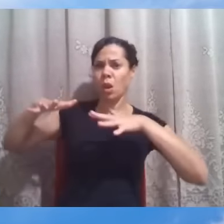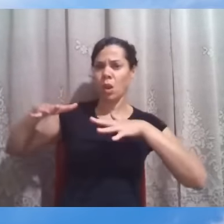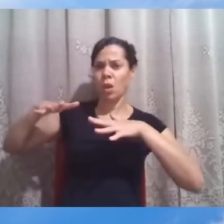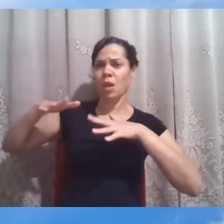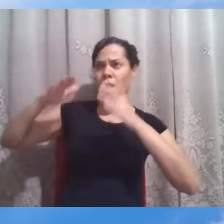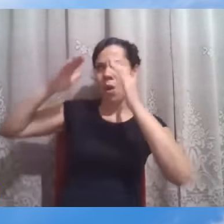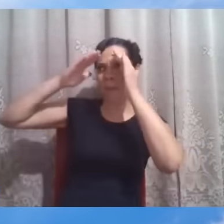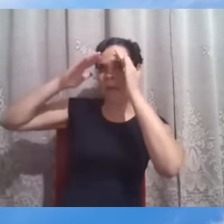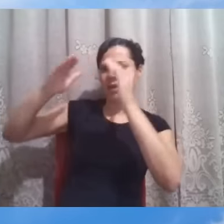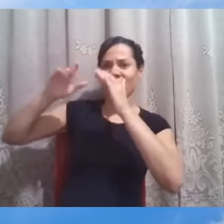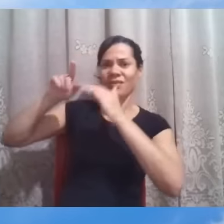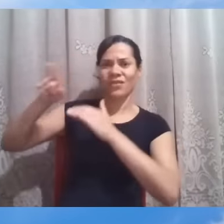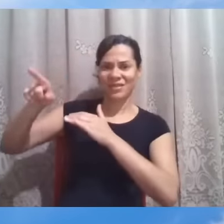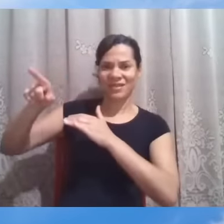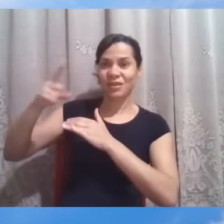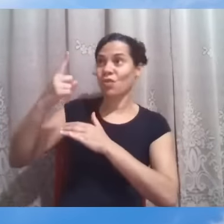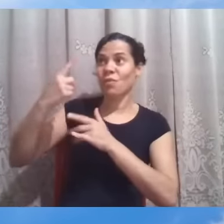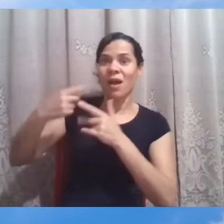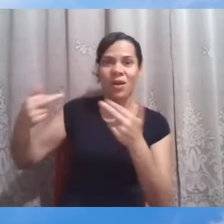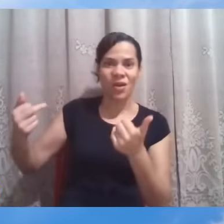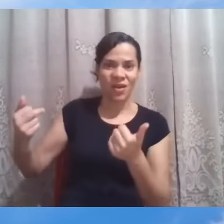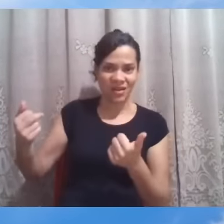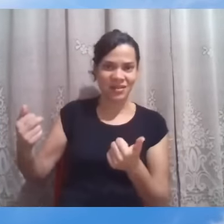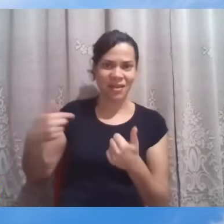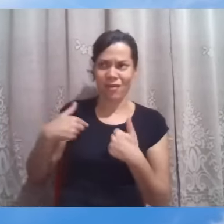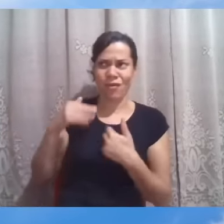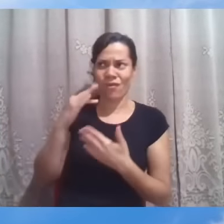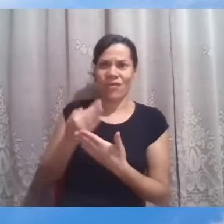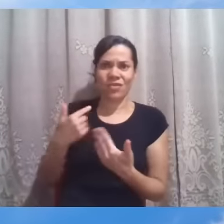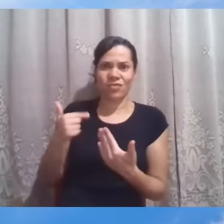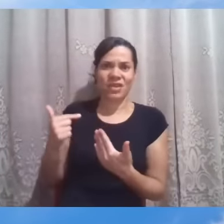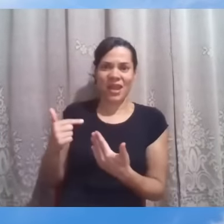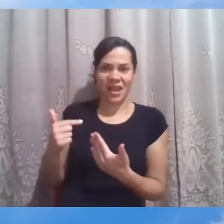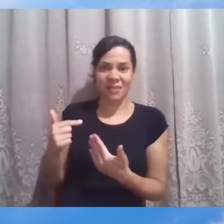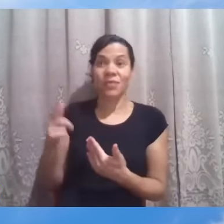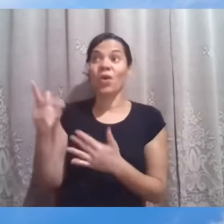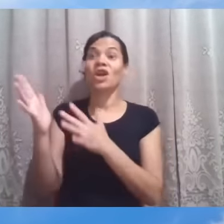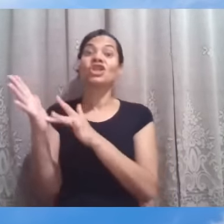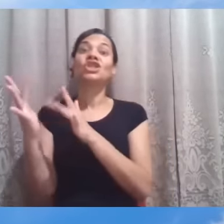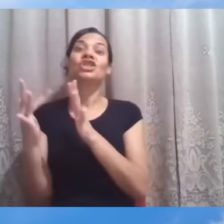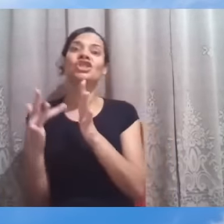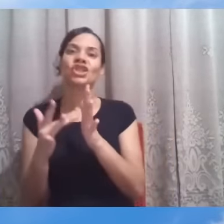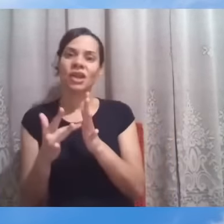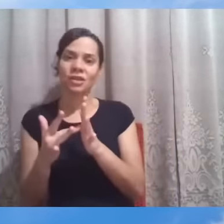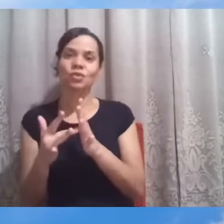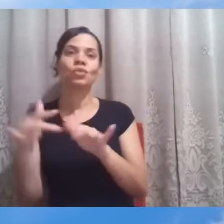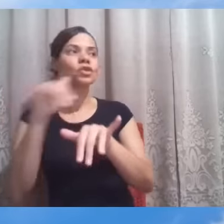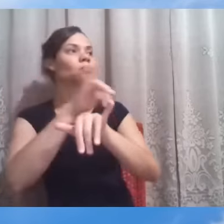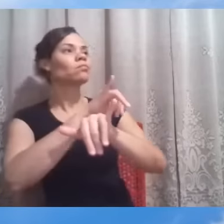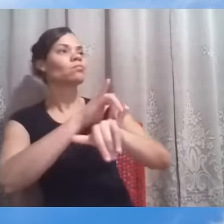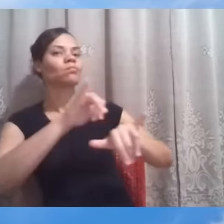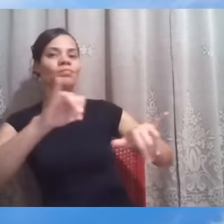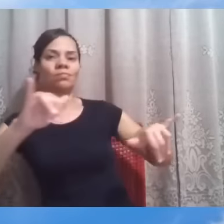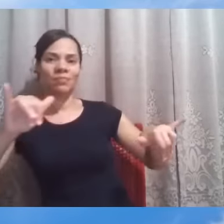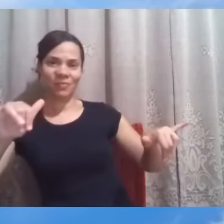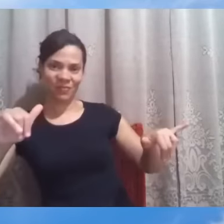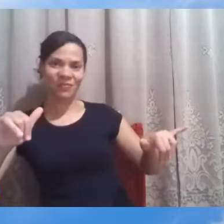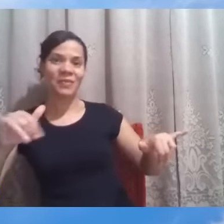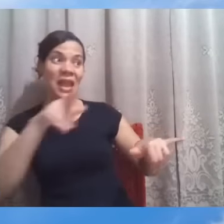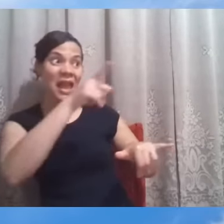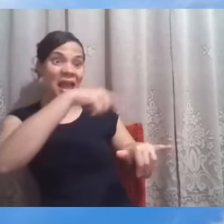palavra sua sim. então Jesus diante dos judeus que em sua maioria tinham um asco,